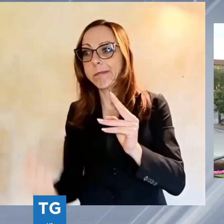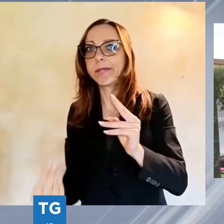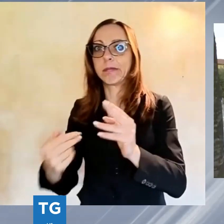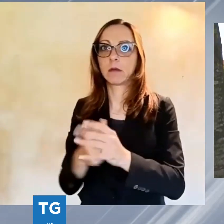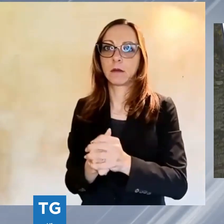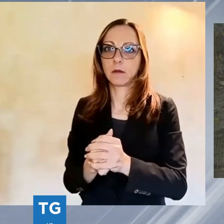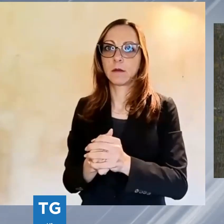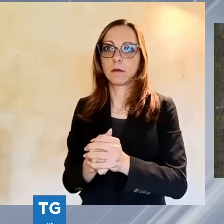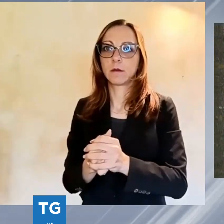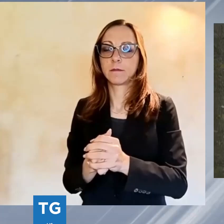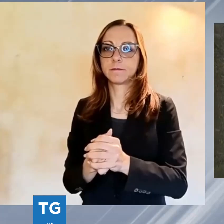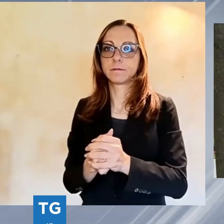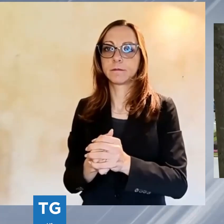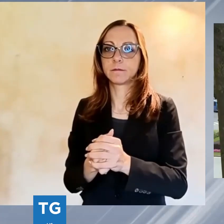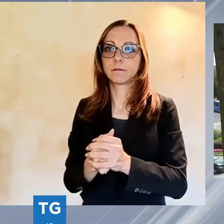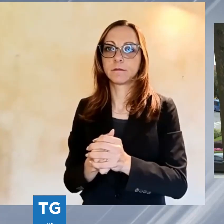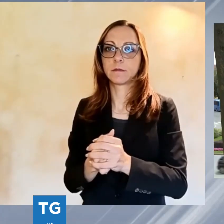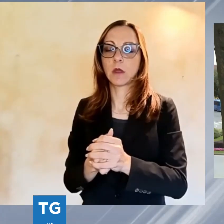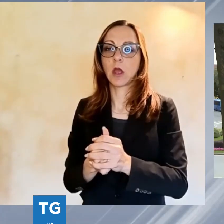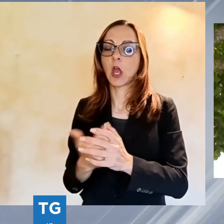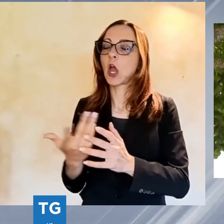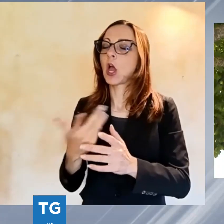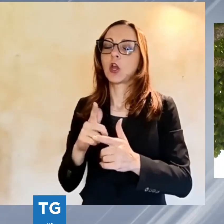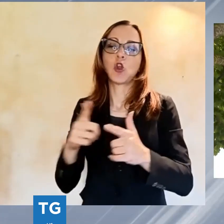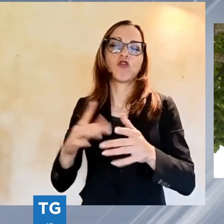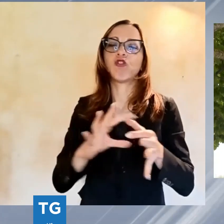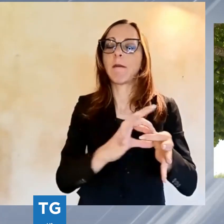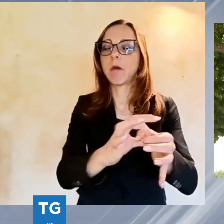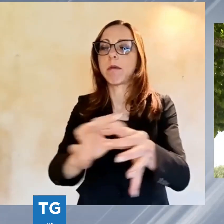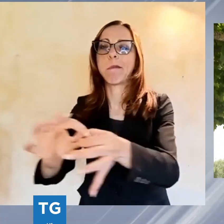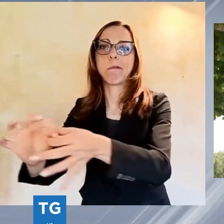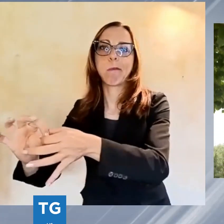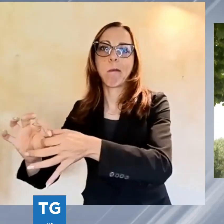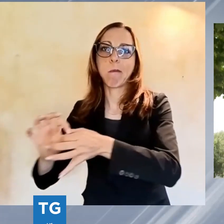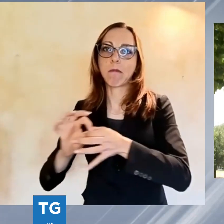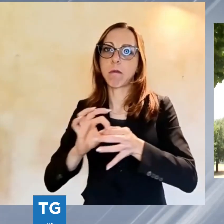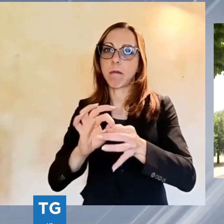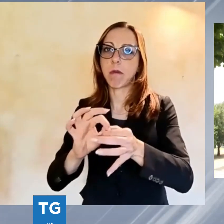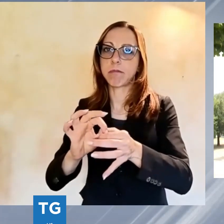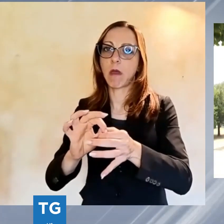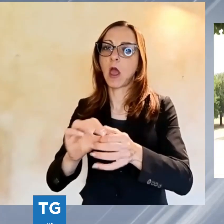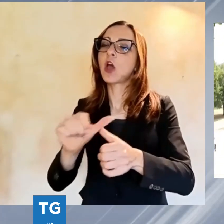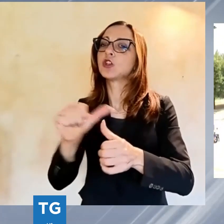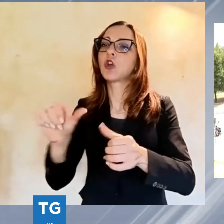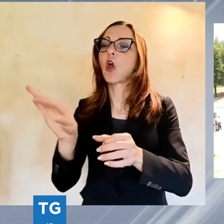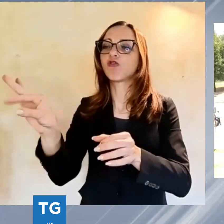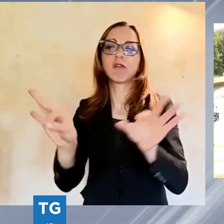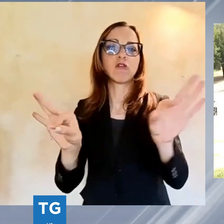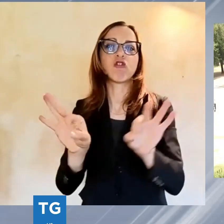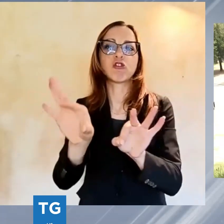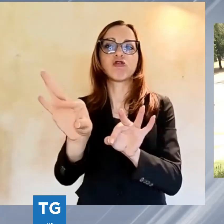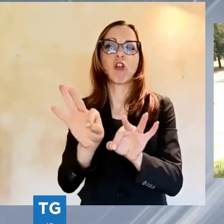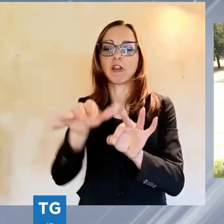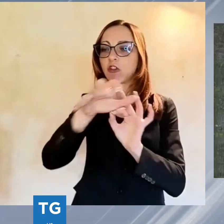linea continua nel paramento interno, ma semplicemente una scelta di quelle che sono le zone dove si